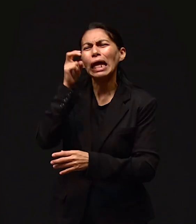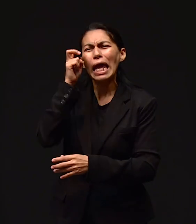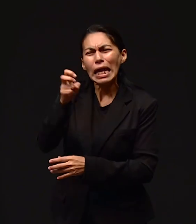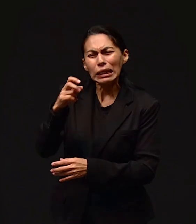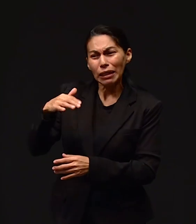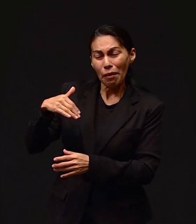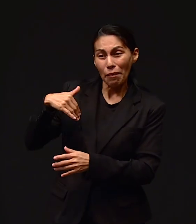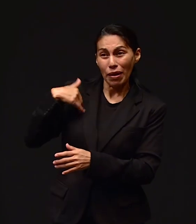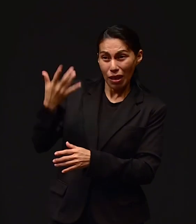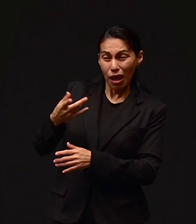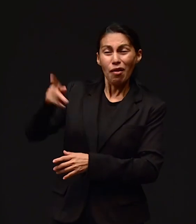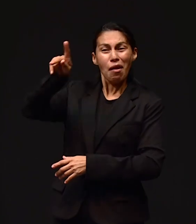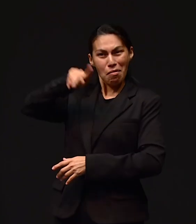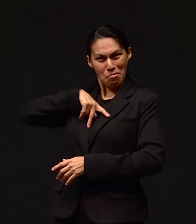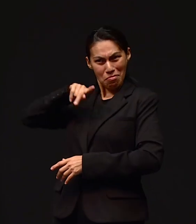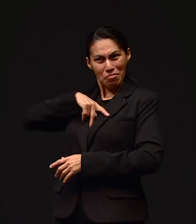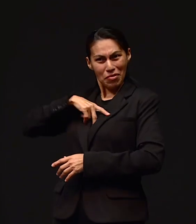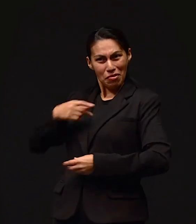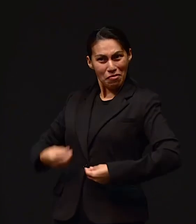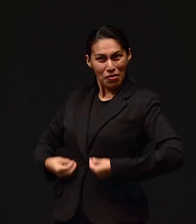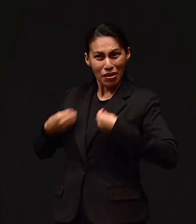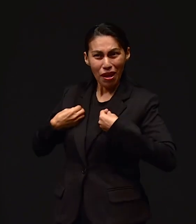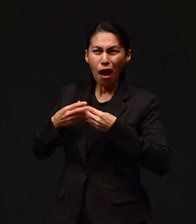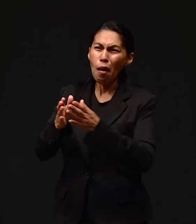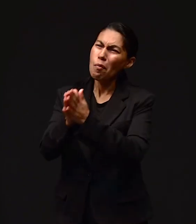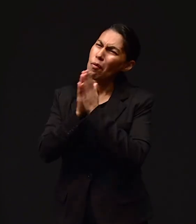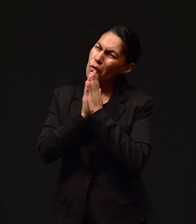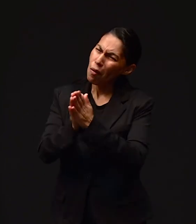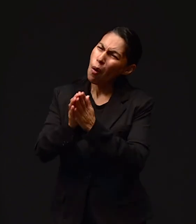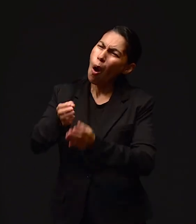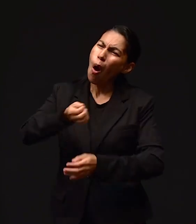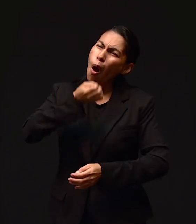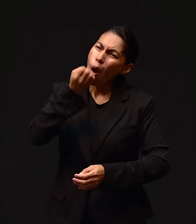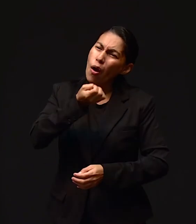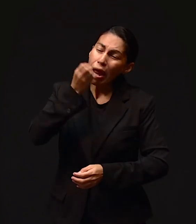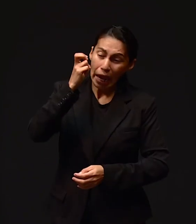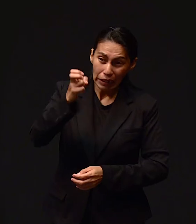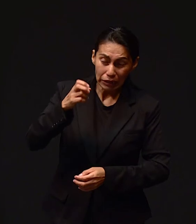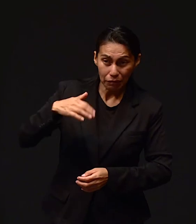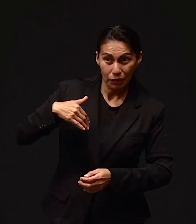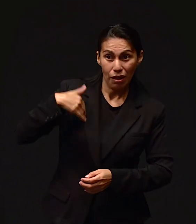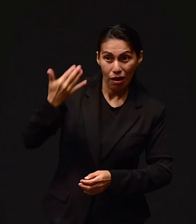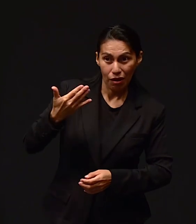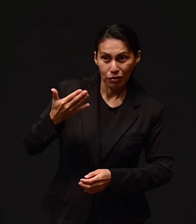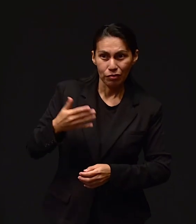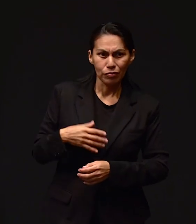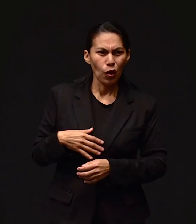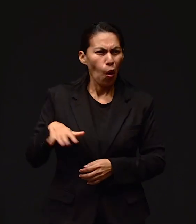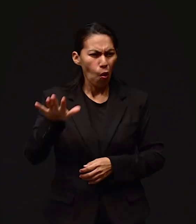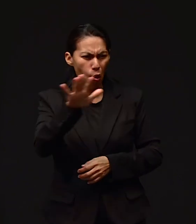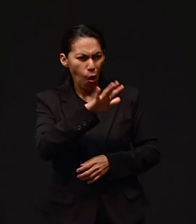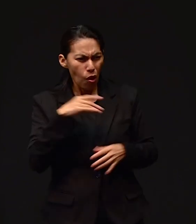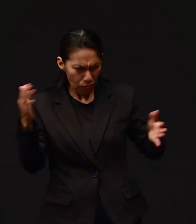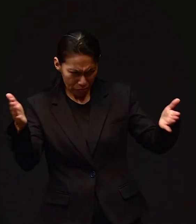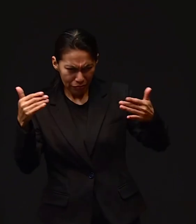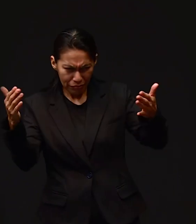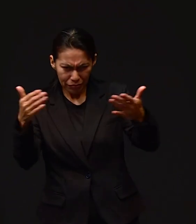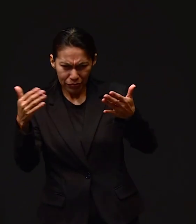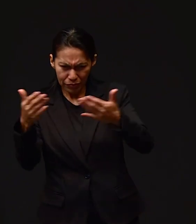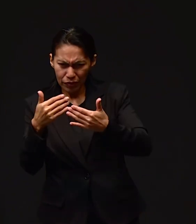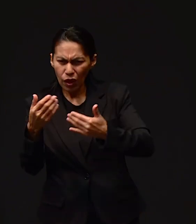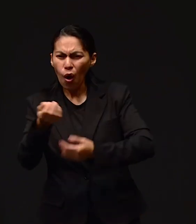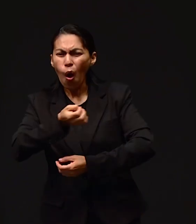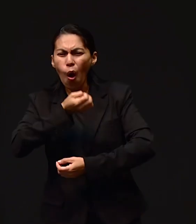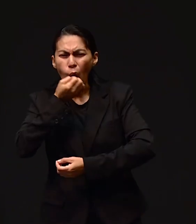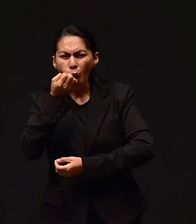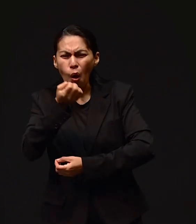milagro quiero que se manifieste en mi vida, le dije. Amén. Por favor, le dije, ore por ese milagro. Y entonces nos reunió a todos allí y él